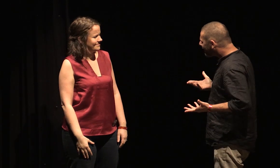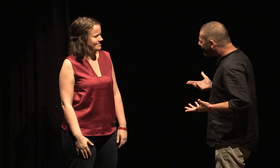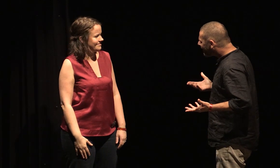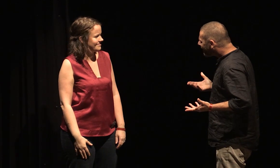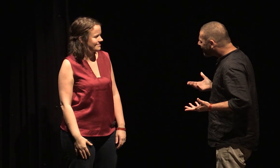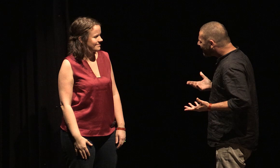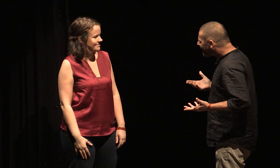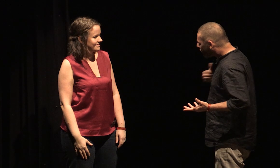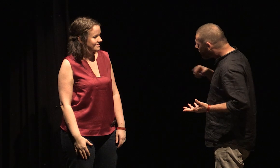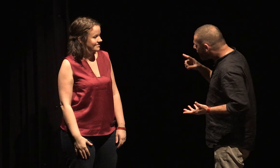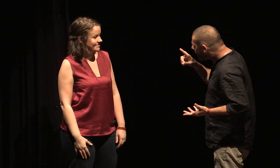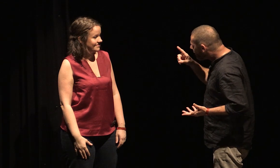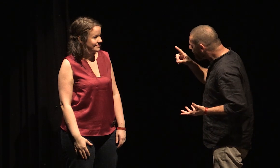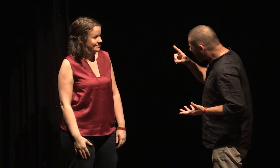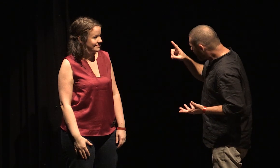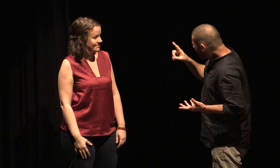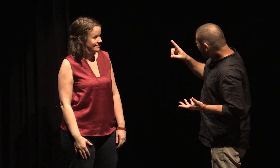Si je te demandais si tu aimais les Arabes... Ce n pas une question.